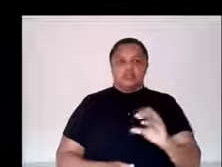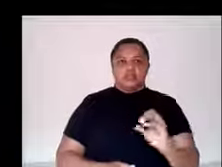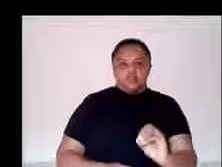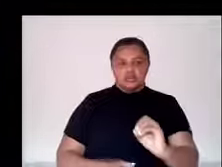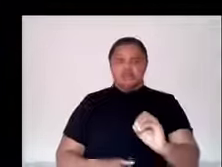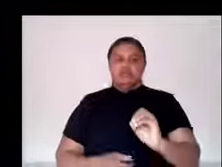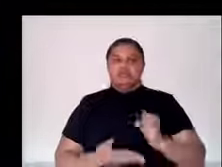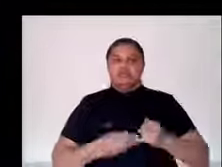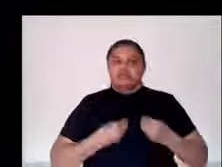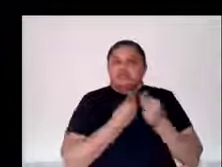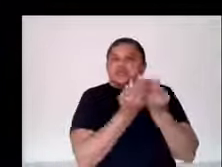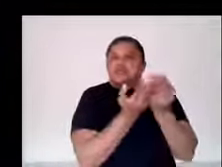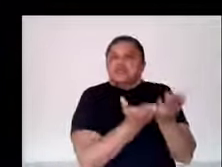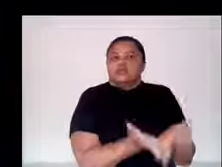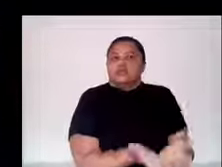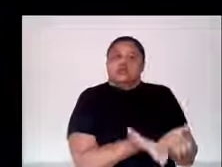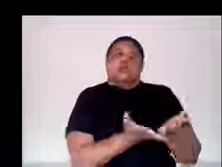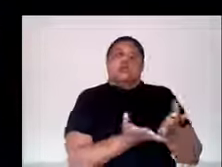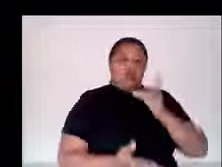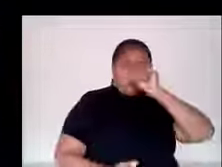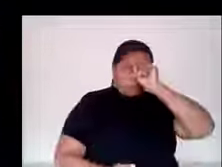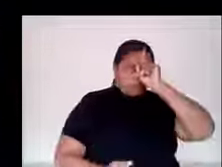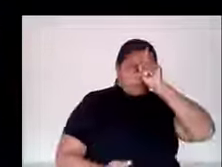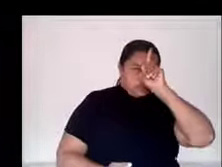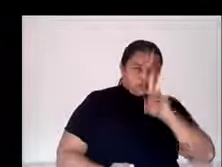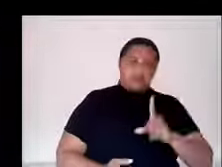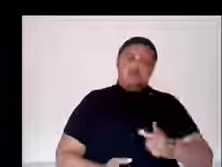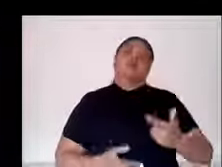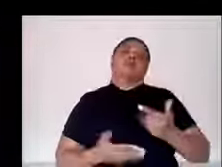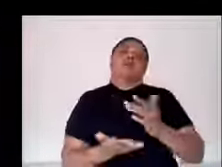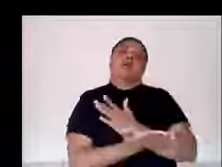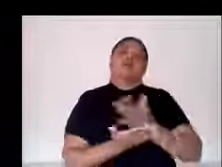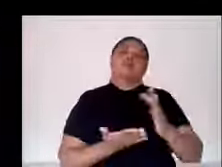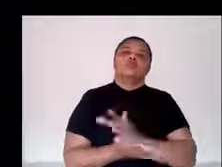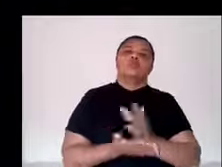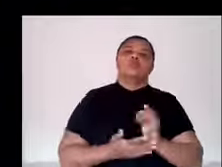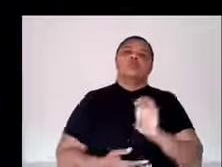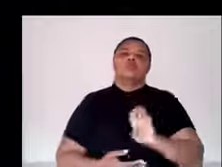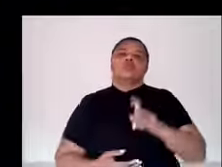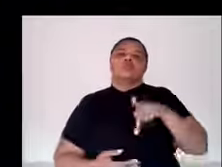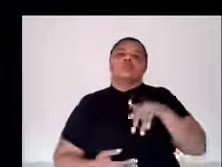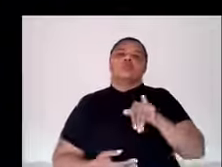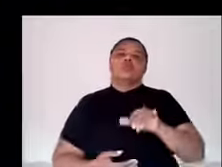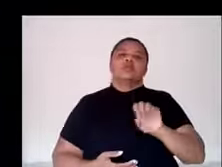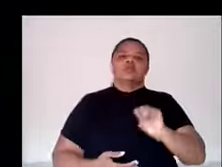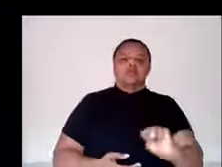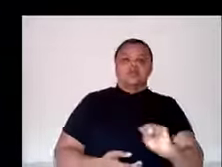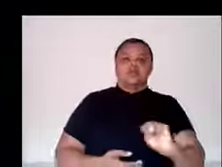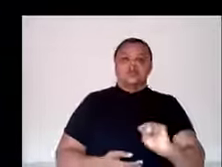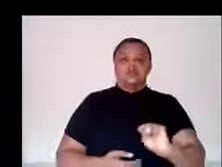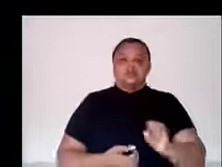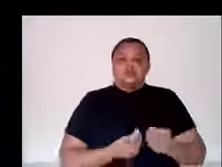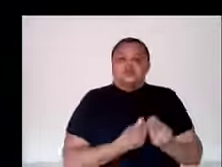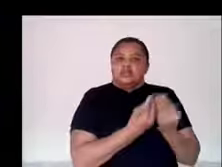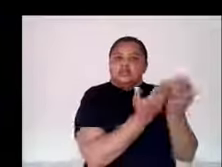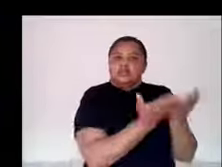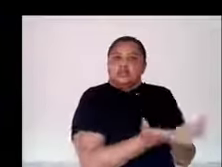doadas para esses hospitais. Nós também temos atuado com um